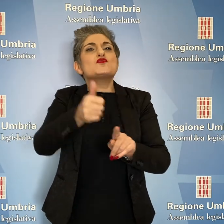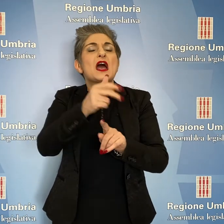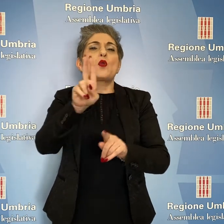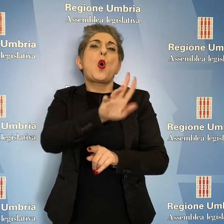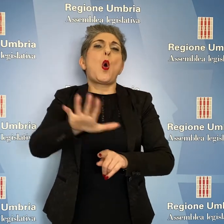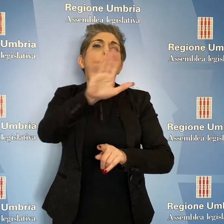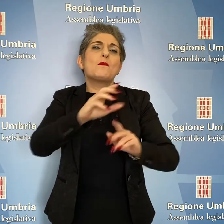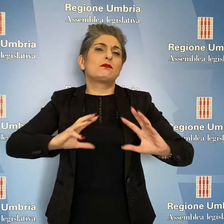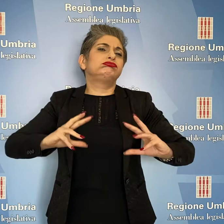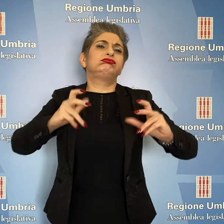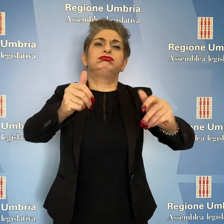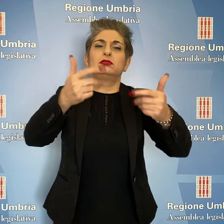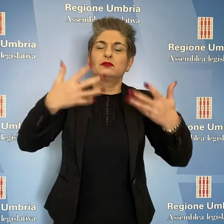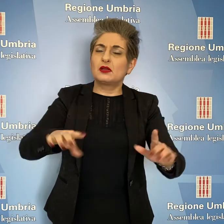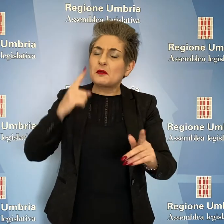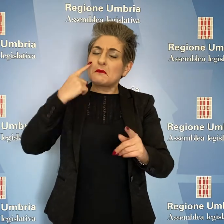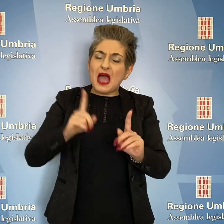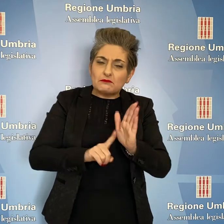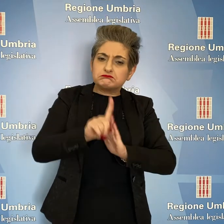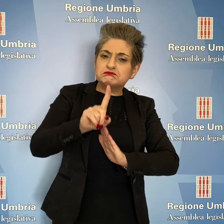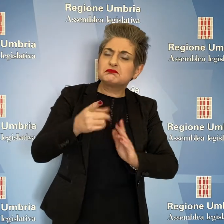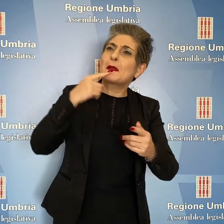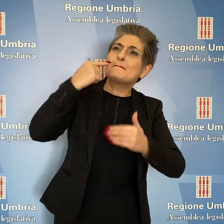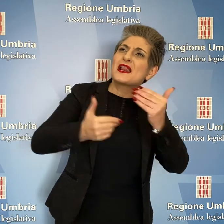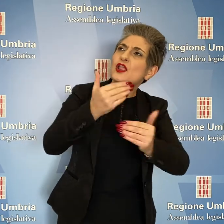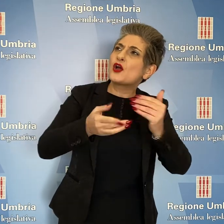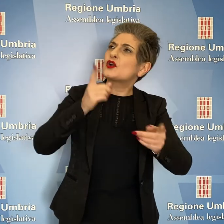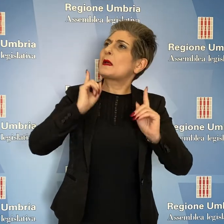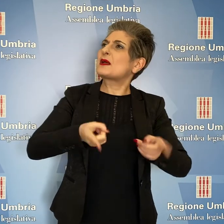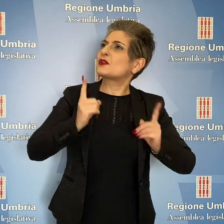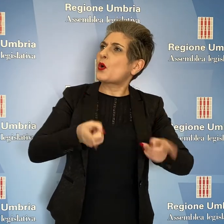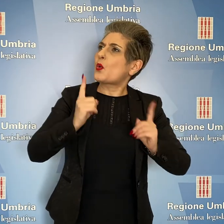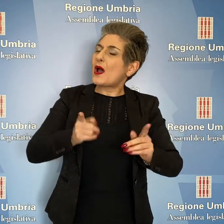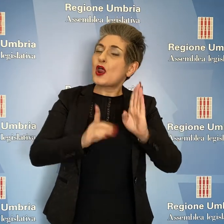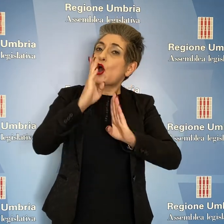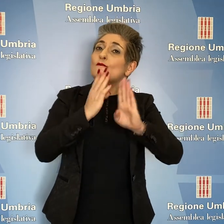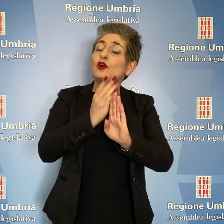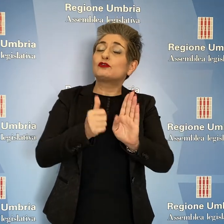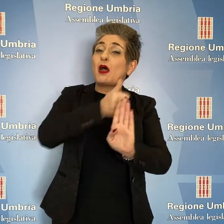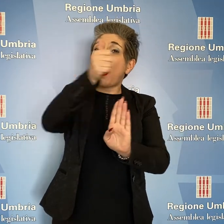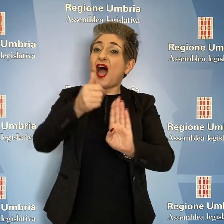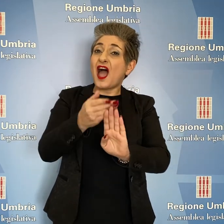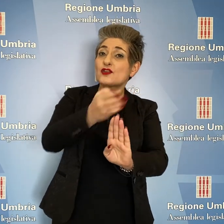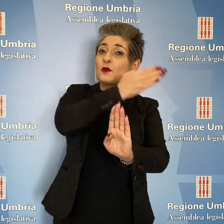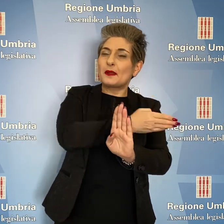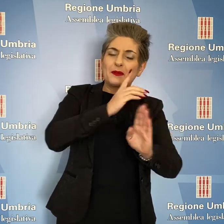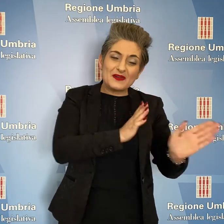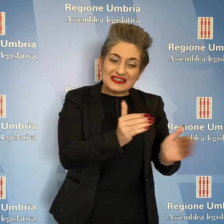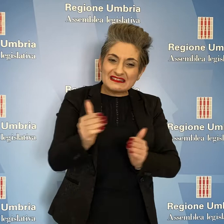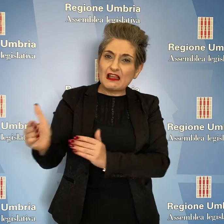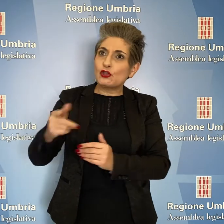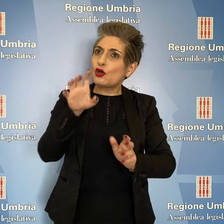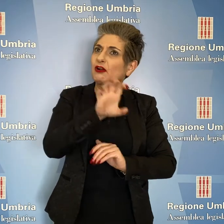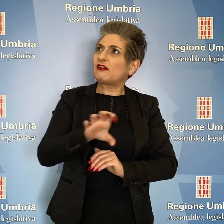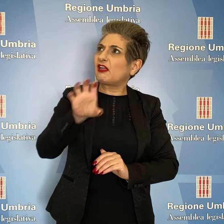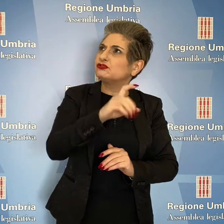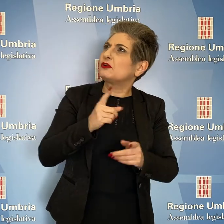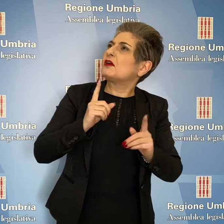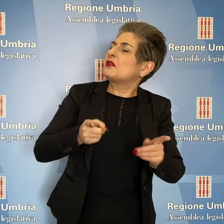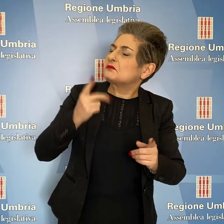e che dimostrino quali gli effettivi miglioramenti rispetto all'anno precedente per ogni settore di competenza regionale. La presidente